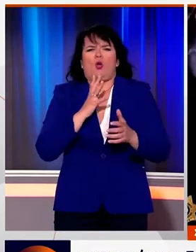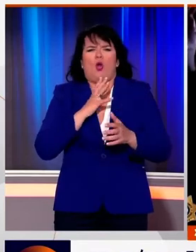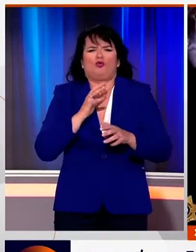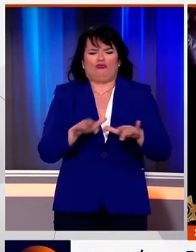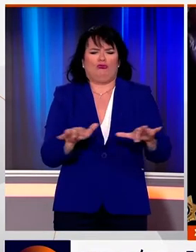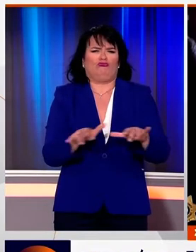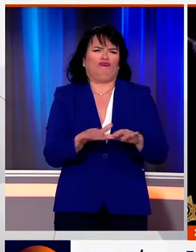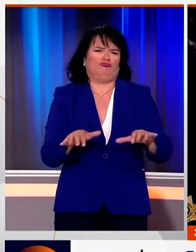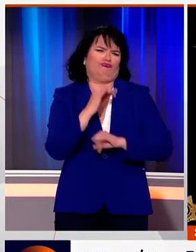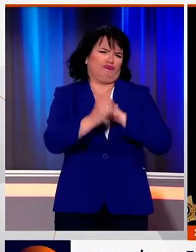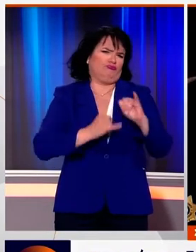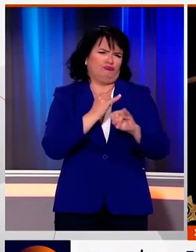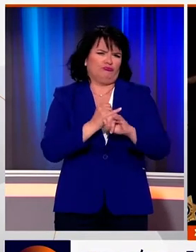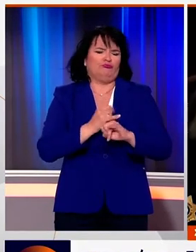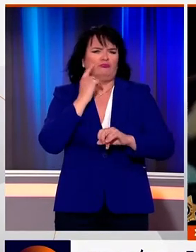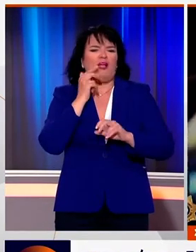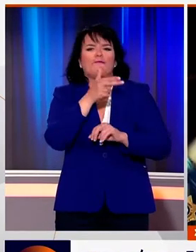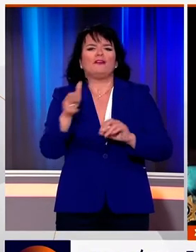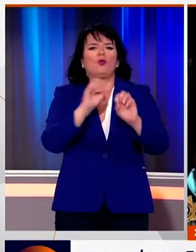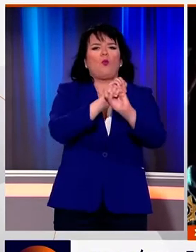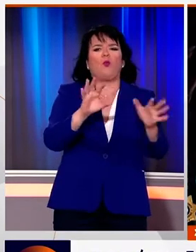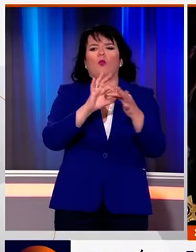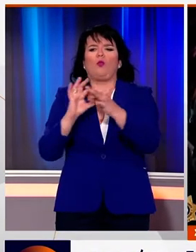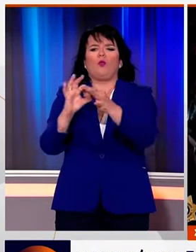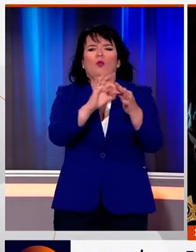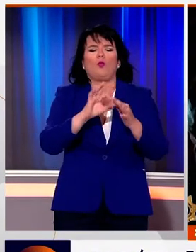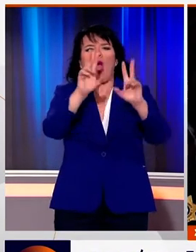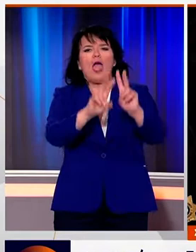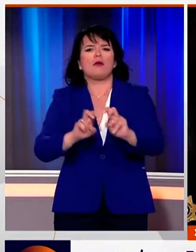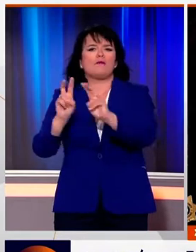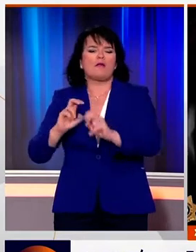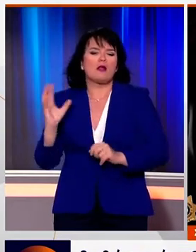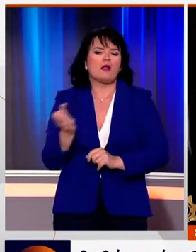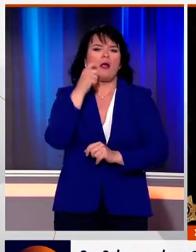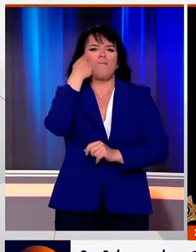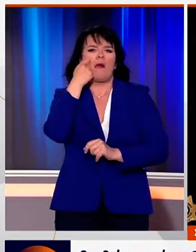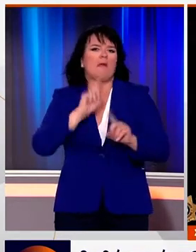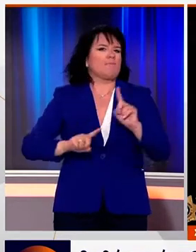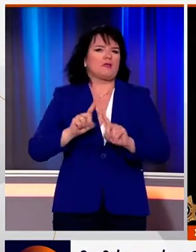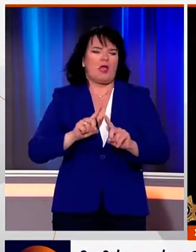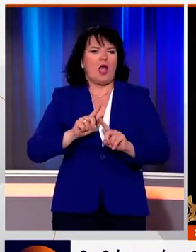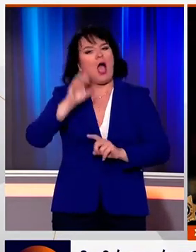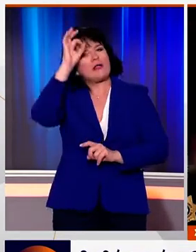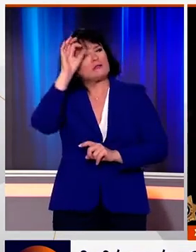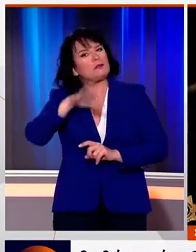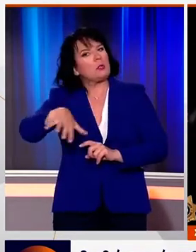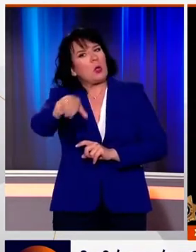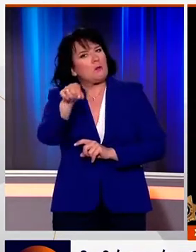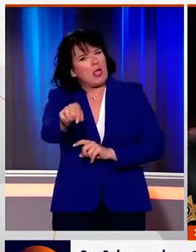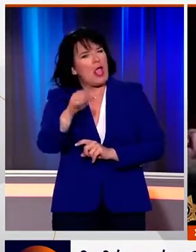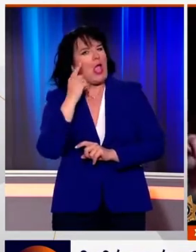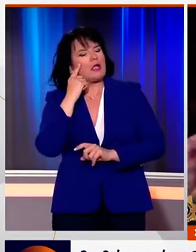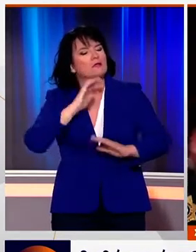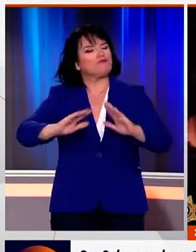μέσων κοινωνικής δικτύωσης έχουν μοιραστεί το βίντεο για να συμβάνουν στην έρευνα και να βρεθεί η μητέρα. Οι άνθρωποι των αστυνομικών αρχών που